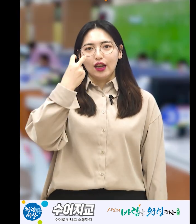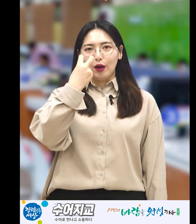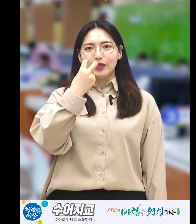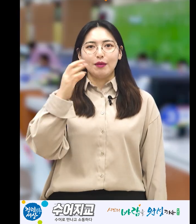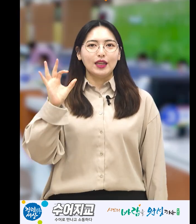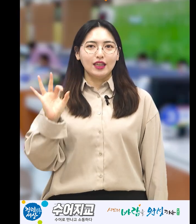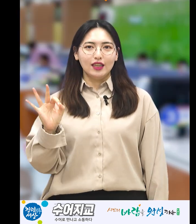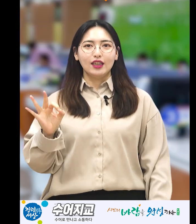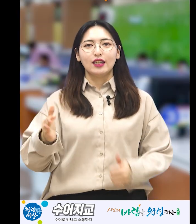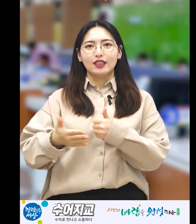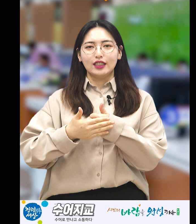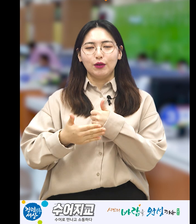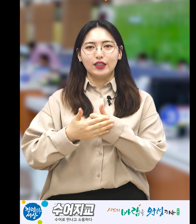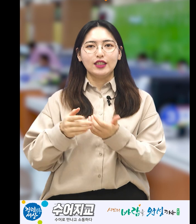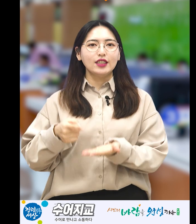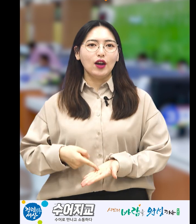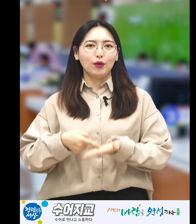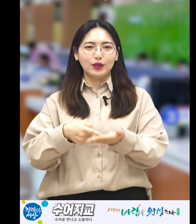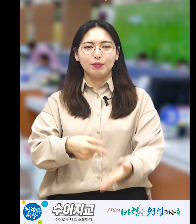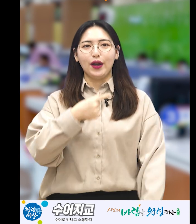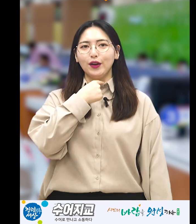검사비 지원 신청하고 싶어요.